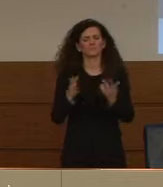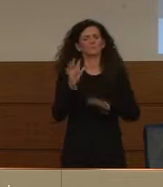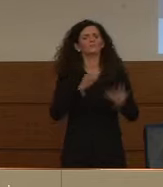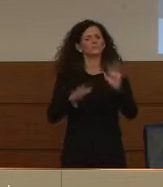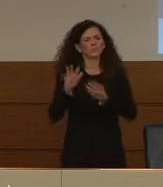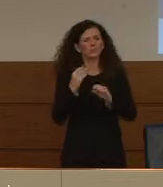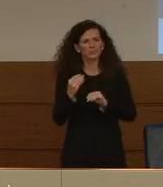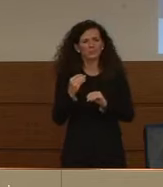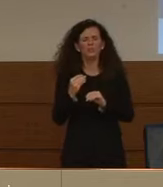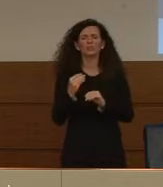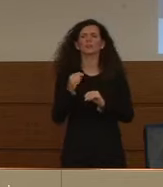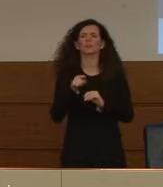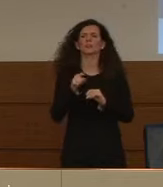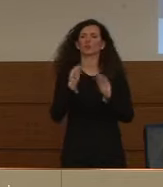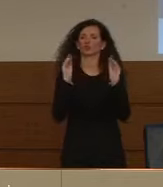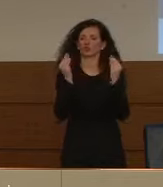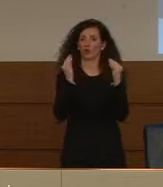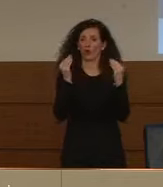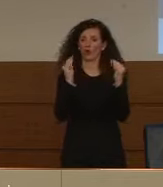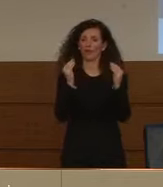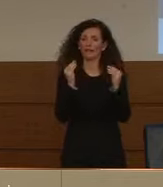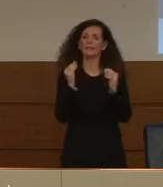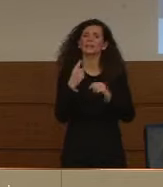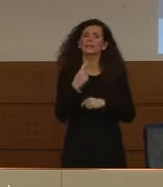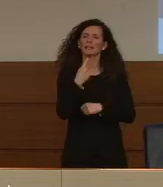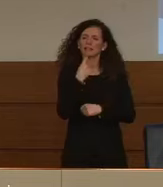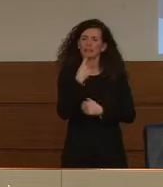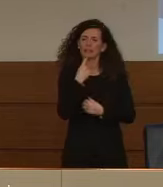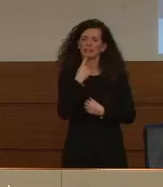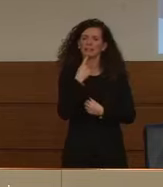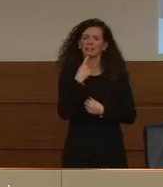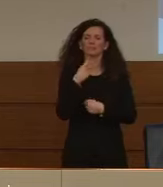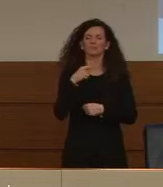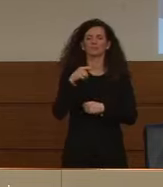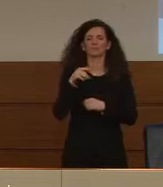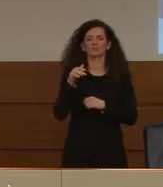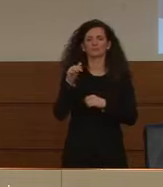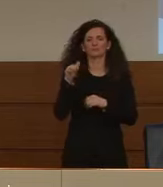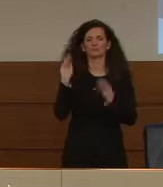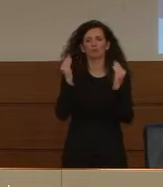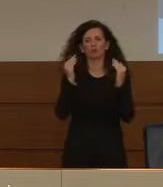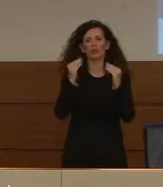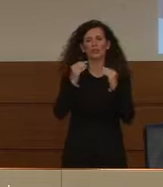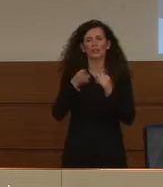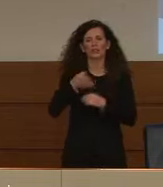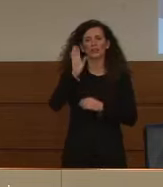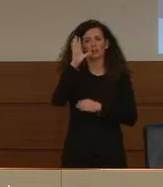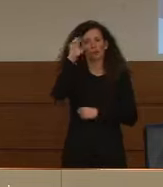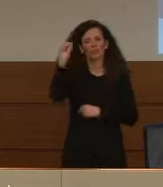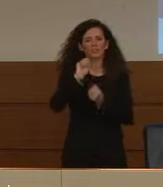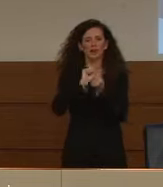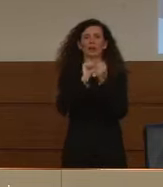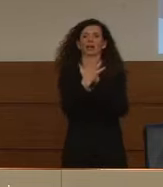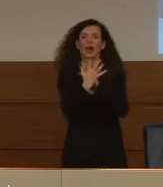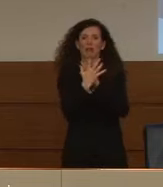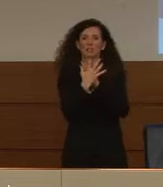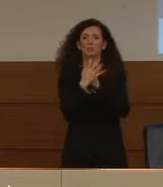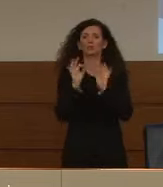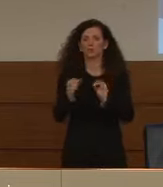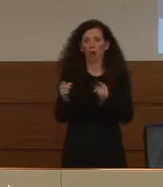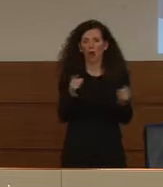giovani, ai ragazzi che stanno rientrando dei progetti Erasmus e in questi giorni soprattutto al Fiumicino,